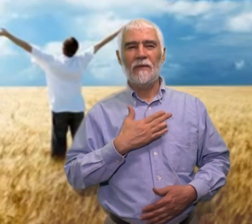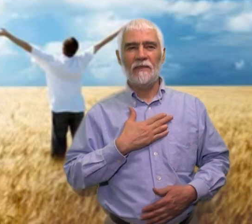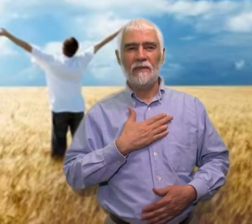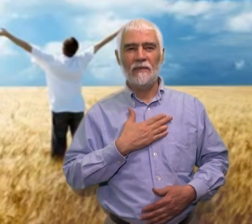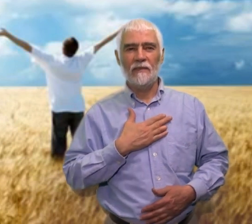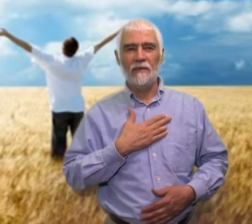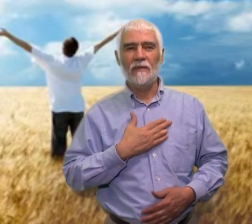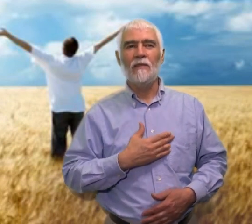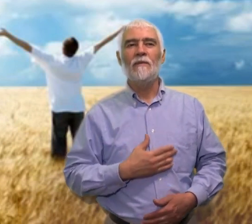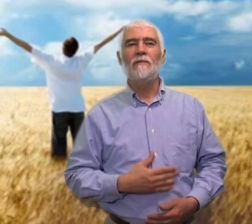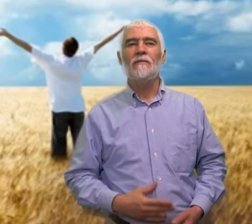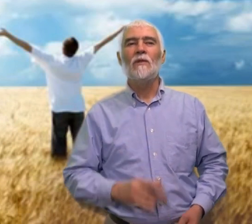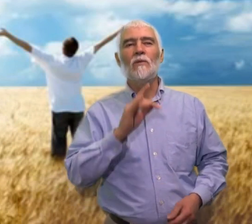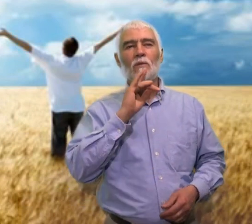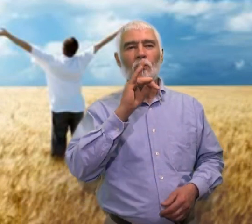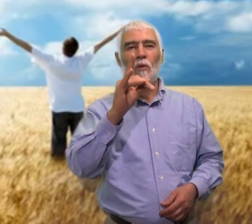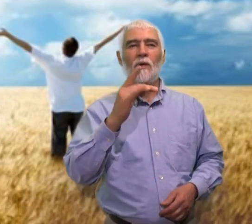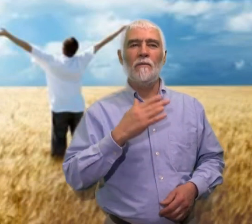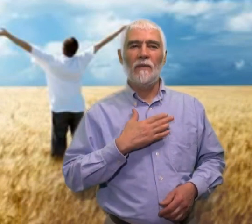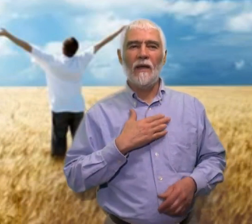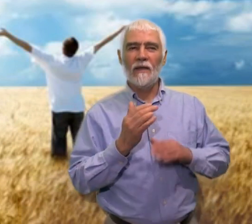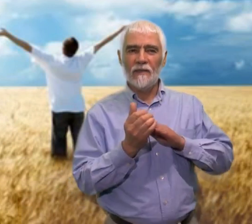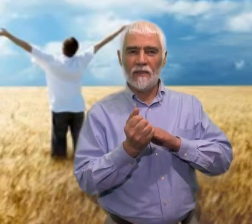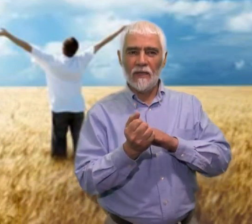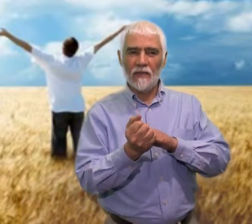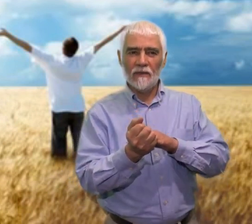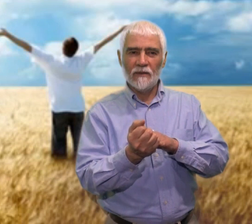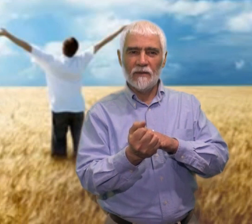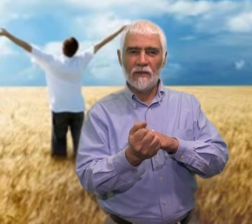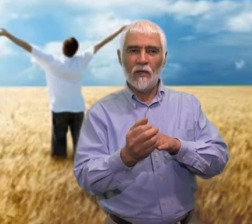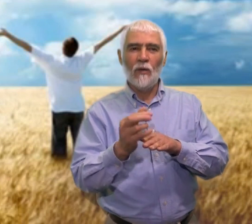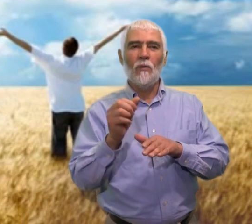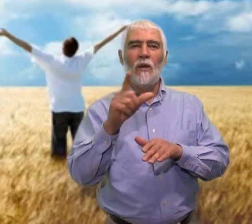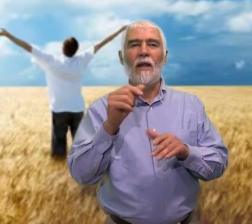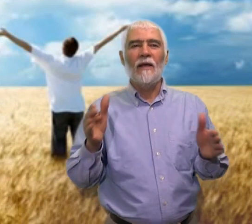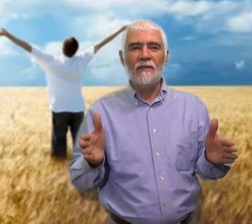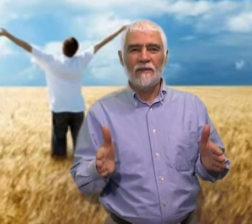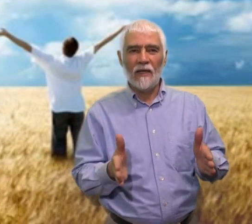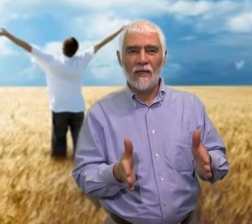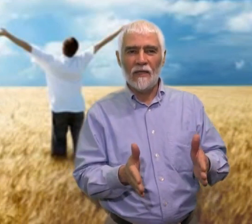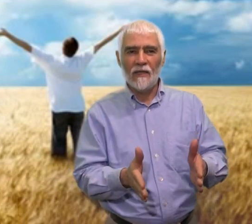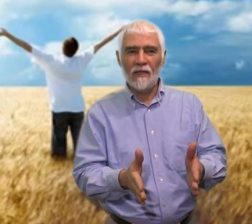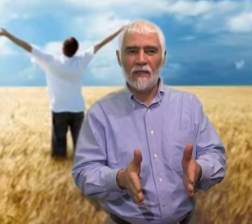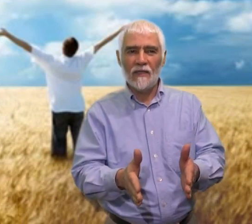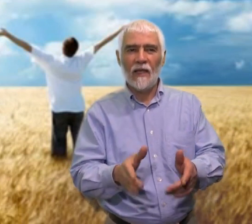tú me guías por las cenas de esta